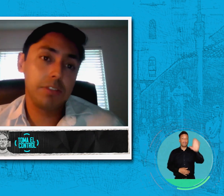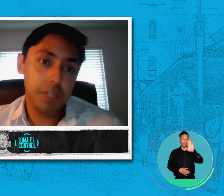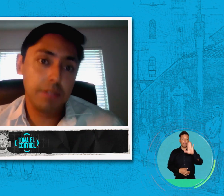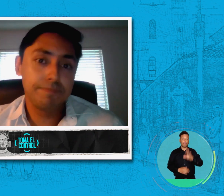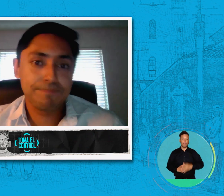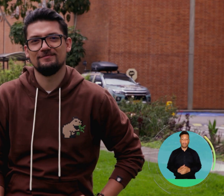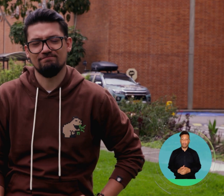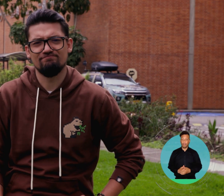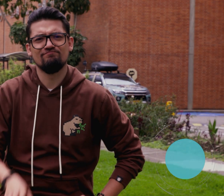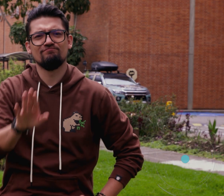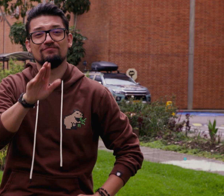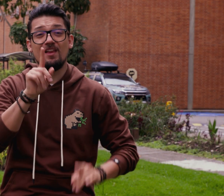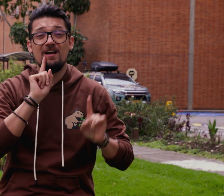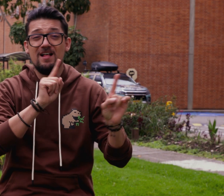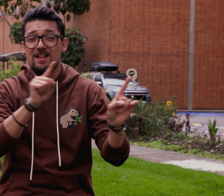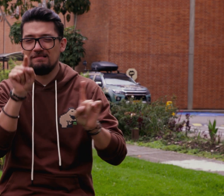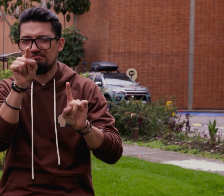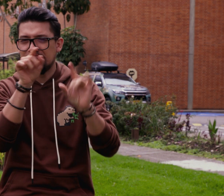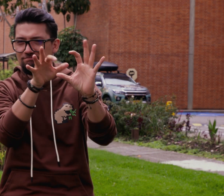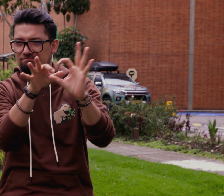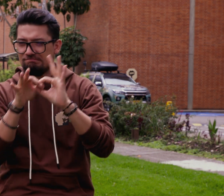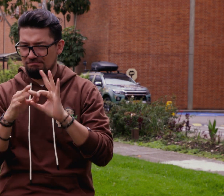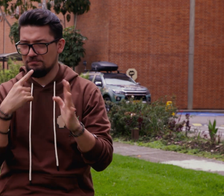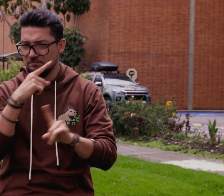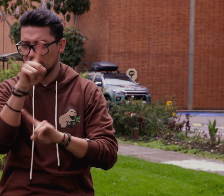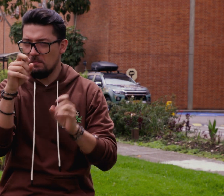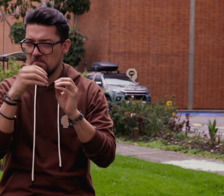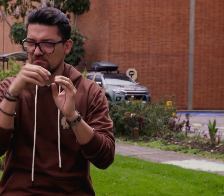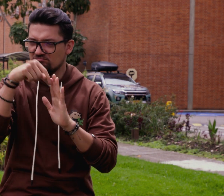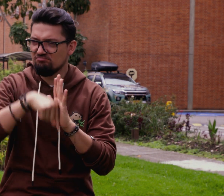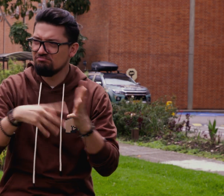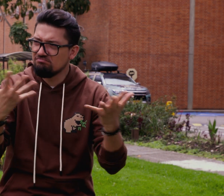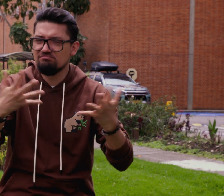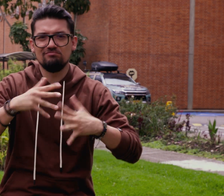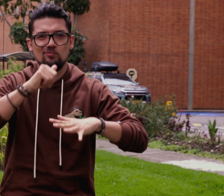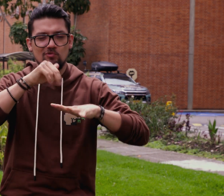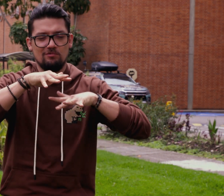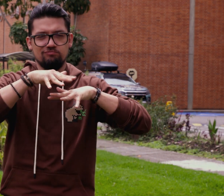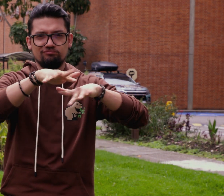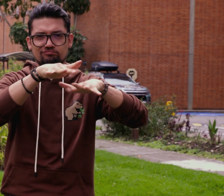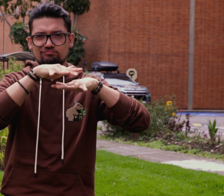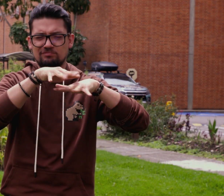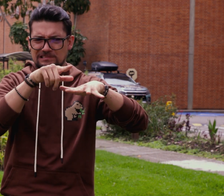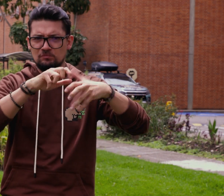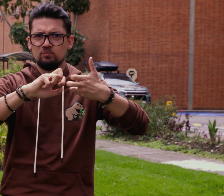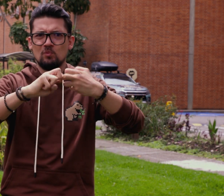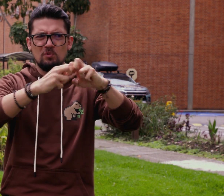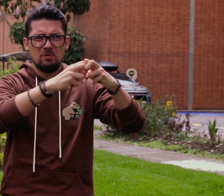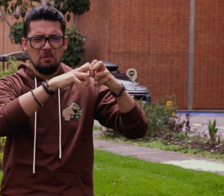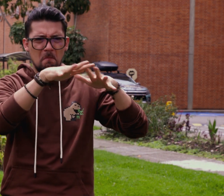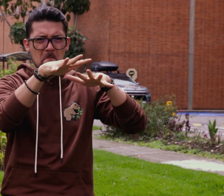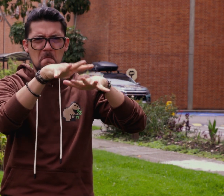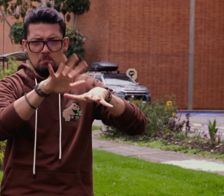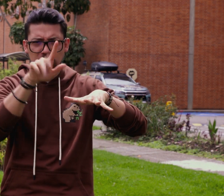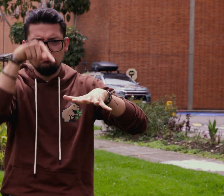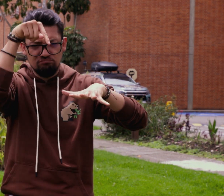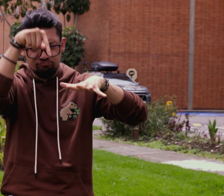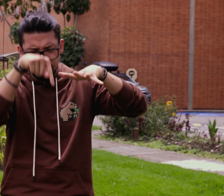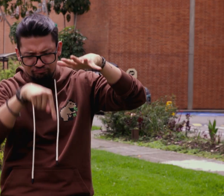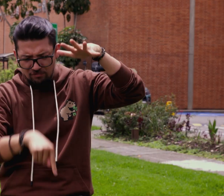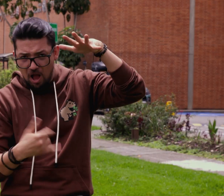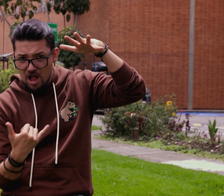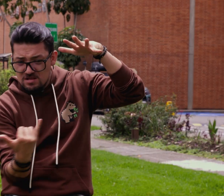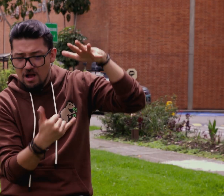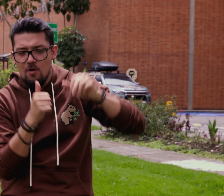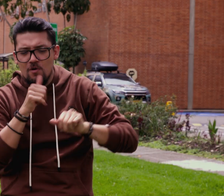nacional. De eso que me comentas, me interesaría saber con algo más de profundidad, ¿existe alguna